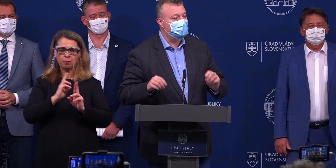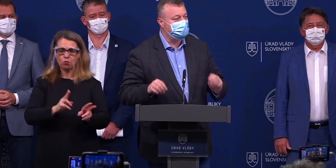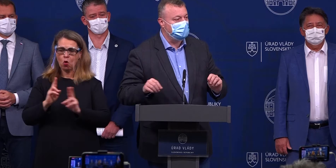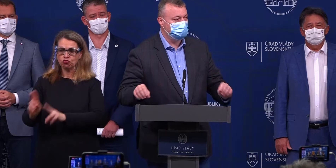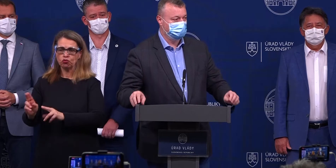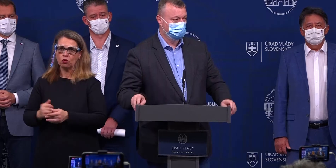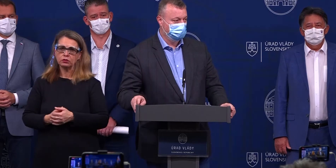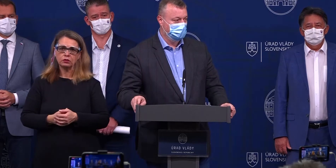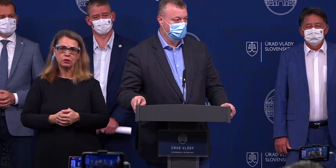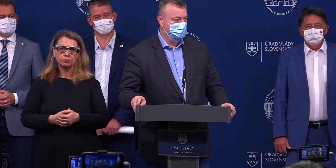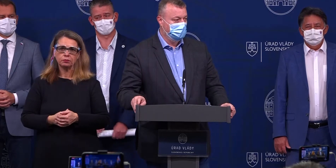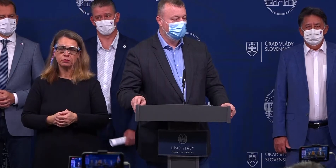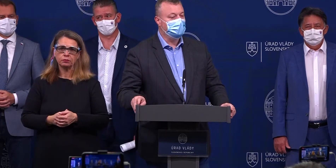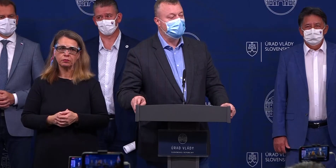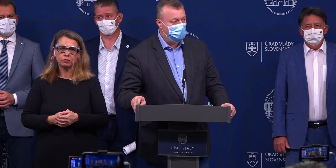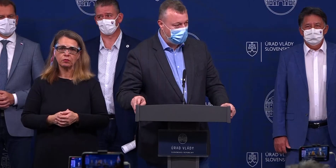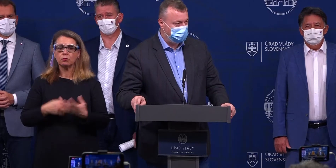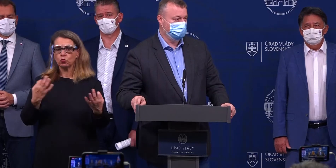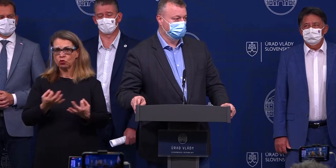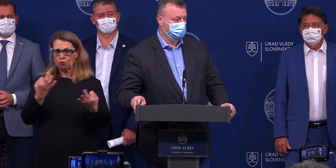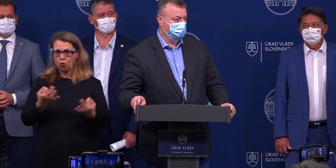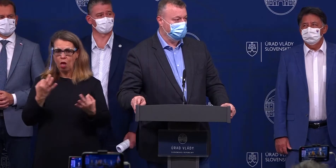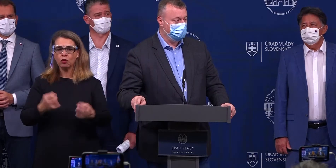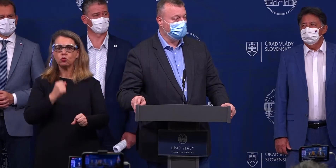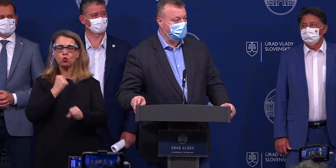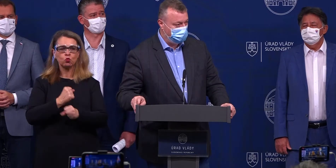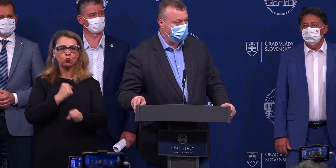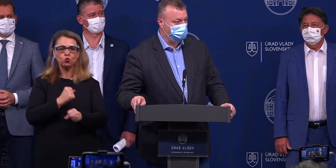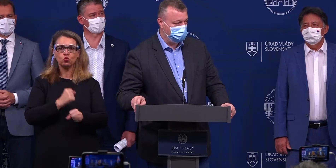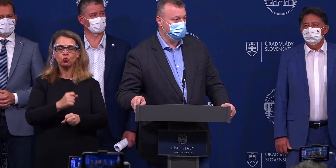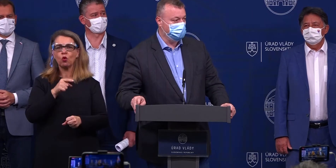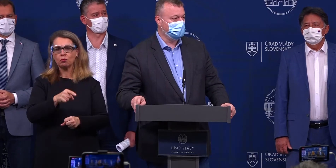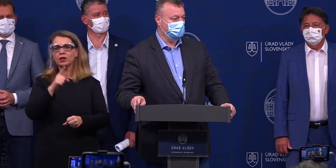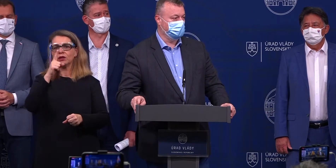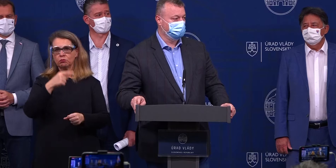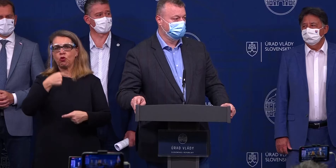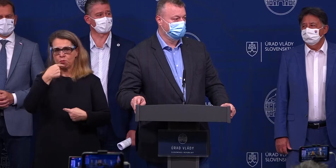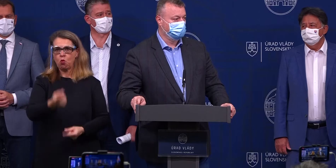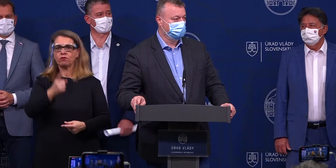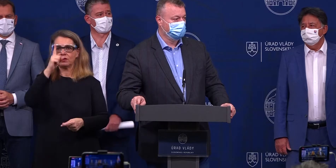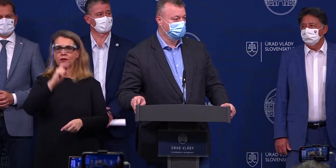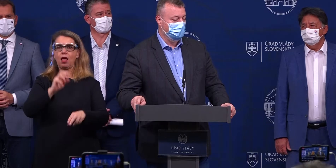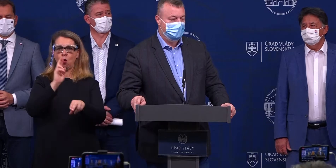na seba vezme tú nepopularitu, že povie ľuďom, ako na tom sme momentálne.